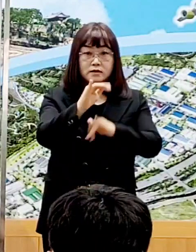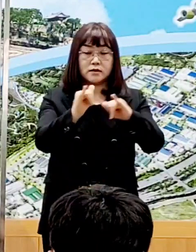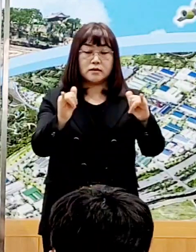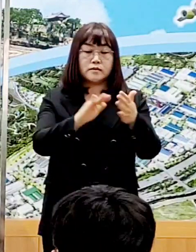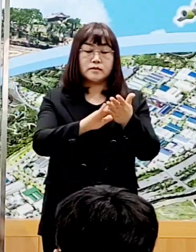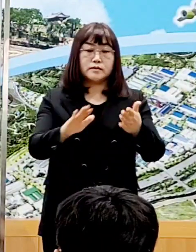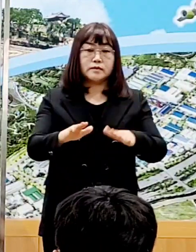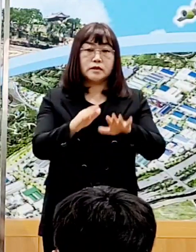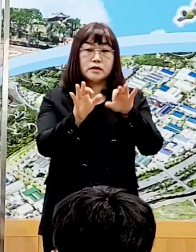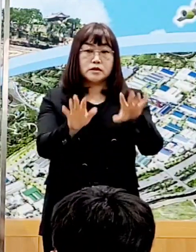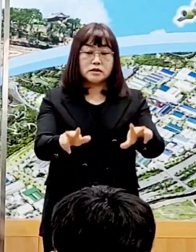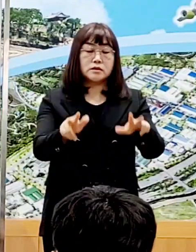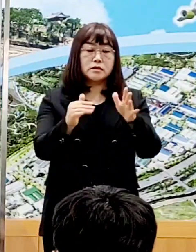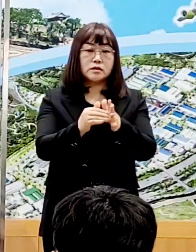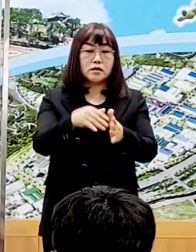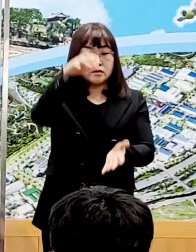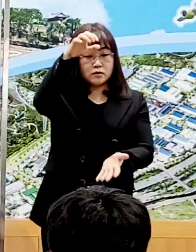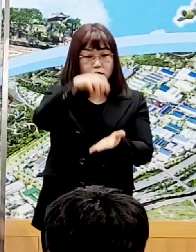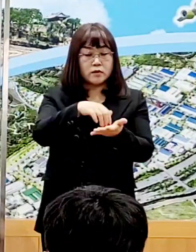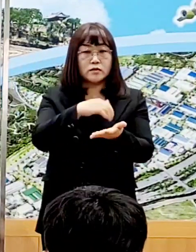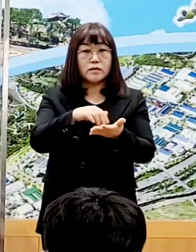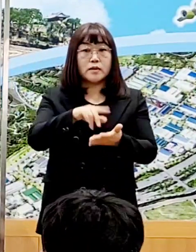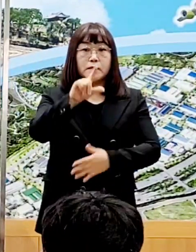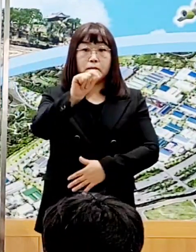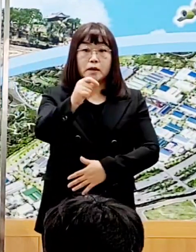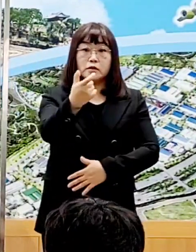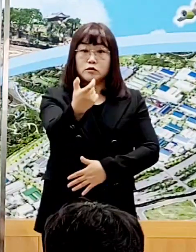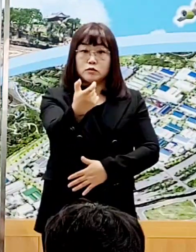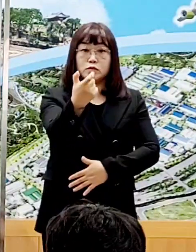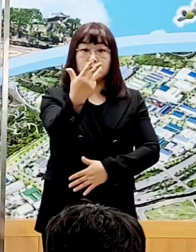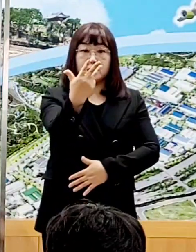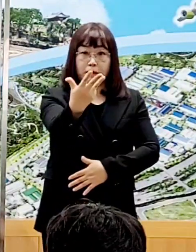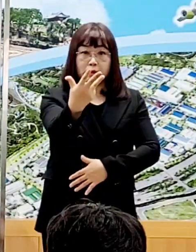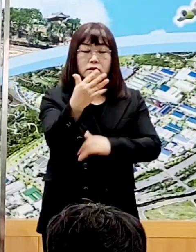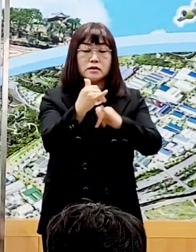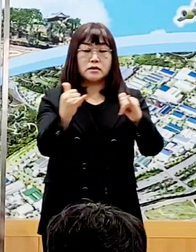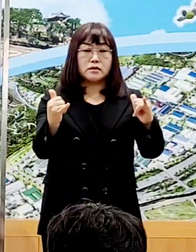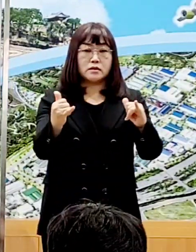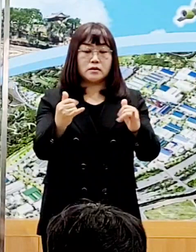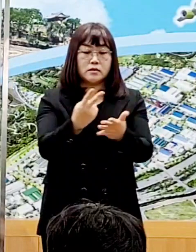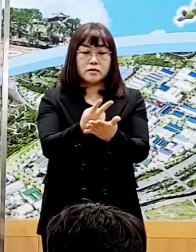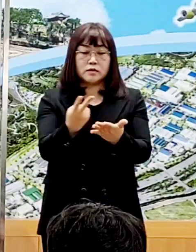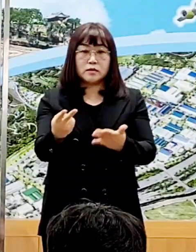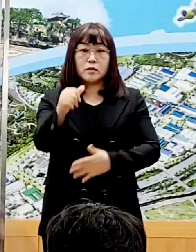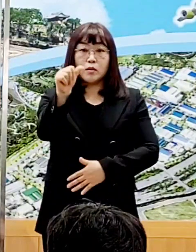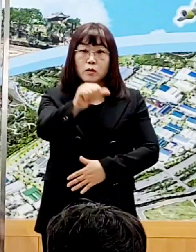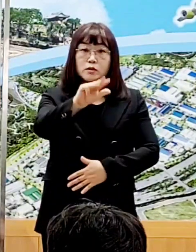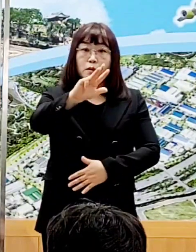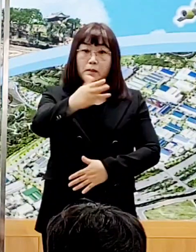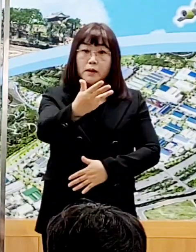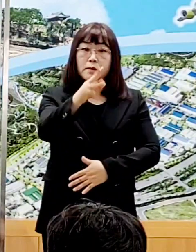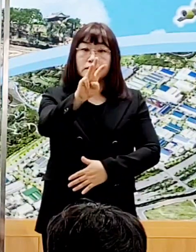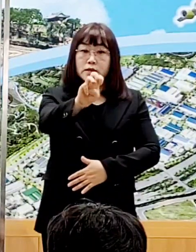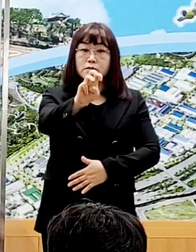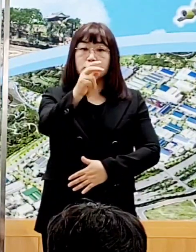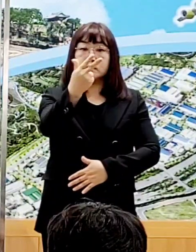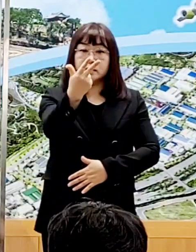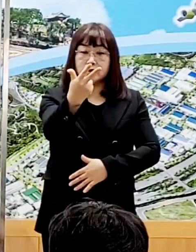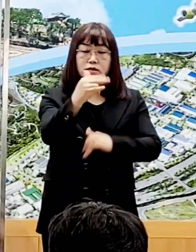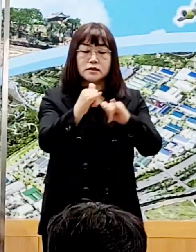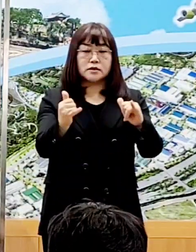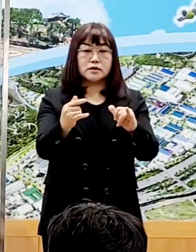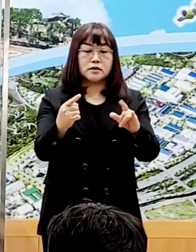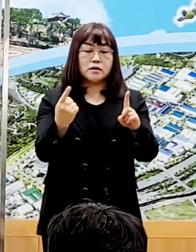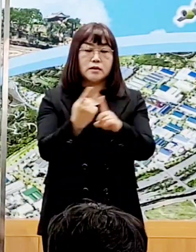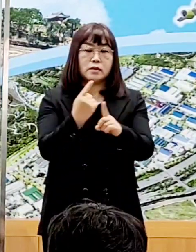현재까지 누적 확진자는 1만 68명이고 완치자는 5,837명이며